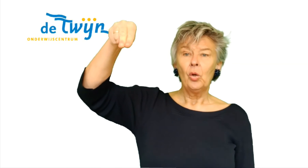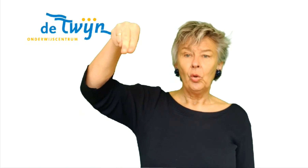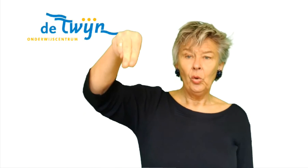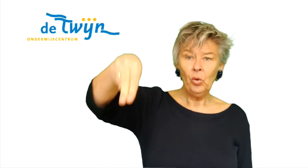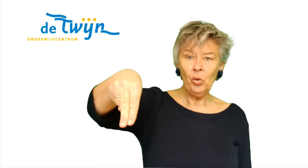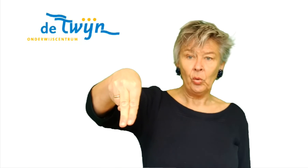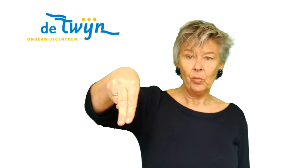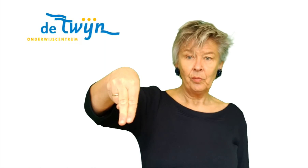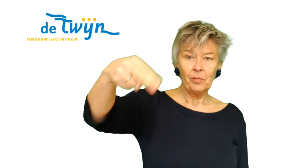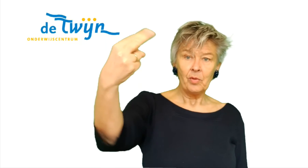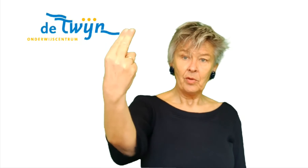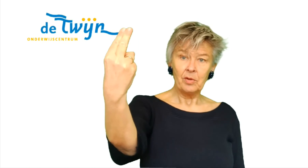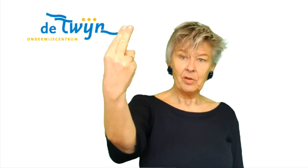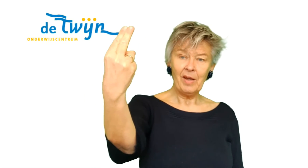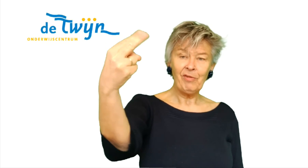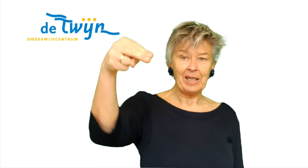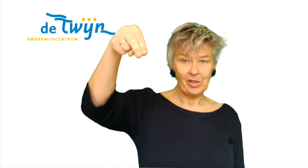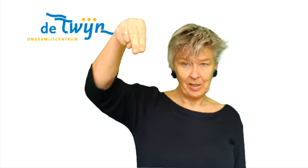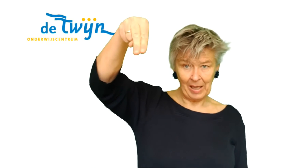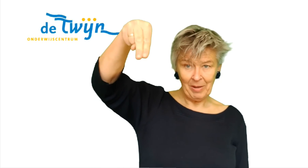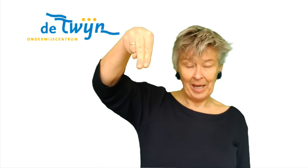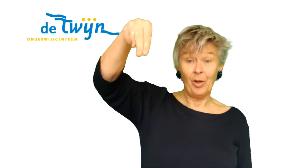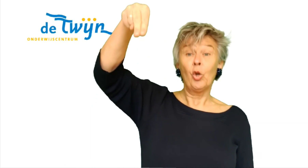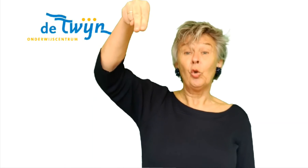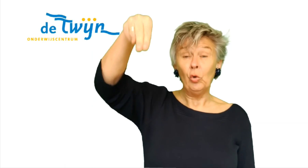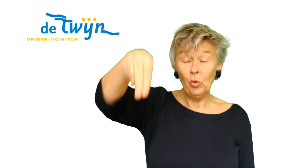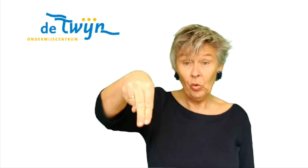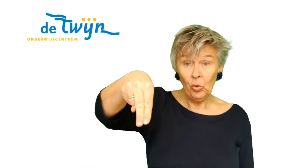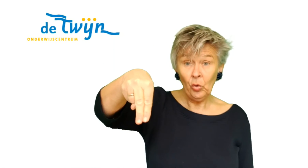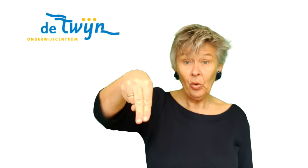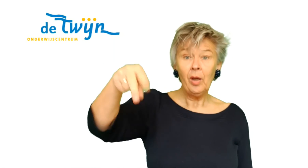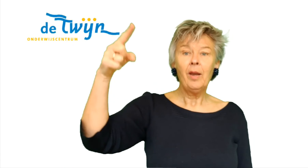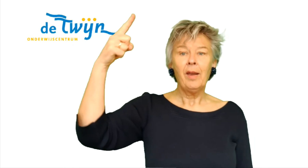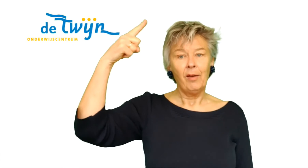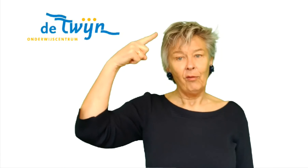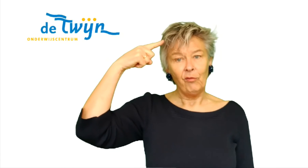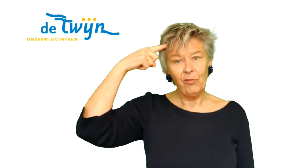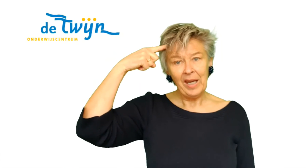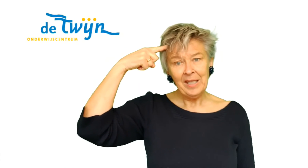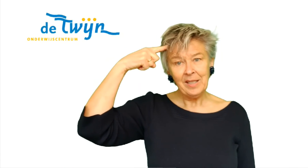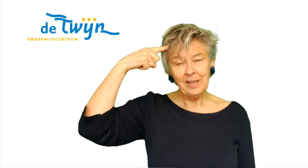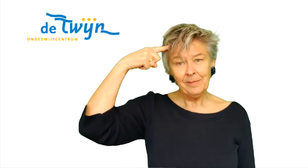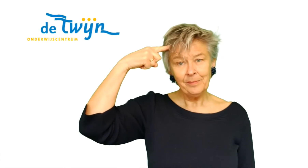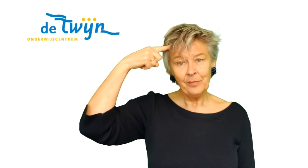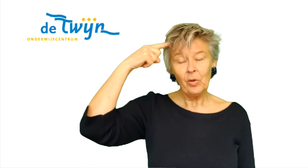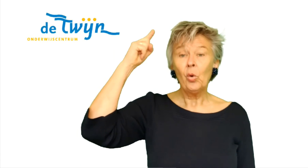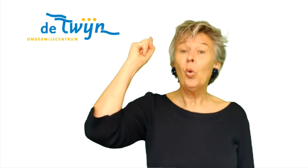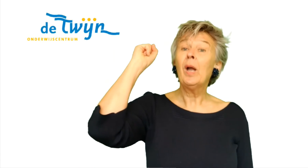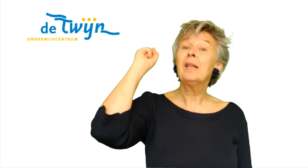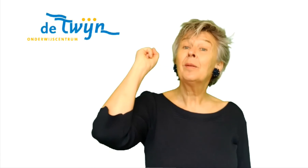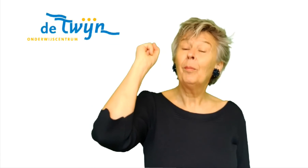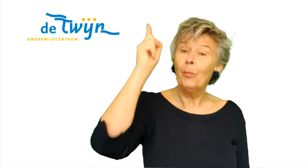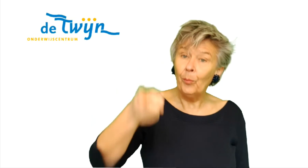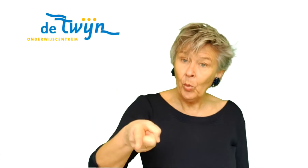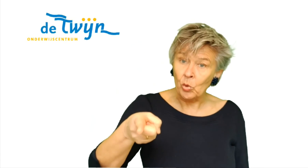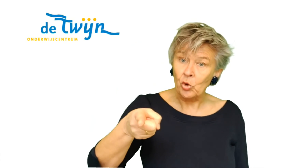Nu. Nu. Twee vingers naar beneden. Nu weet je hoe het moet.